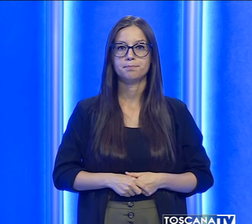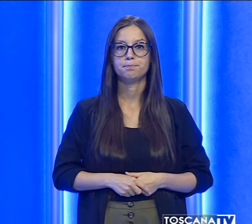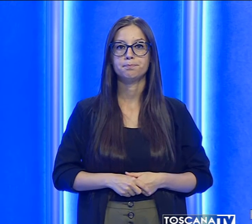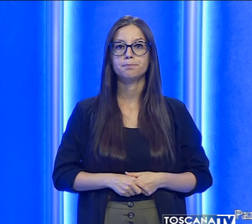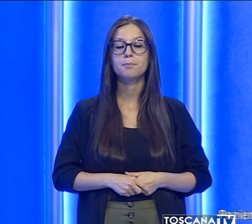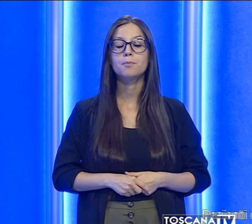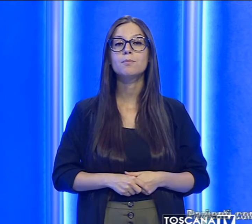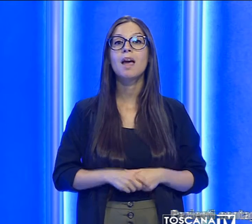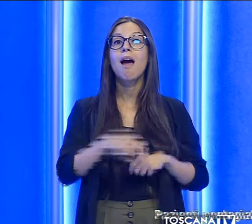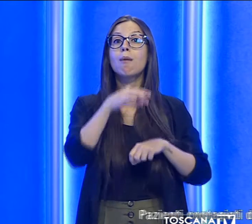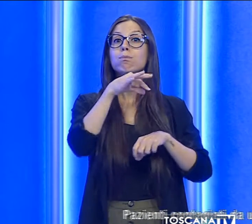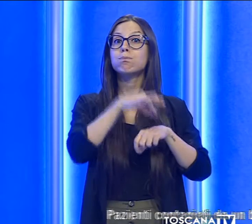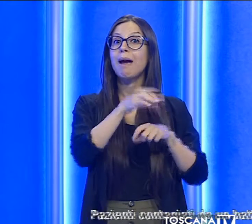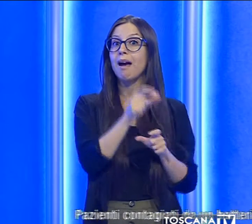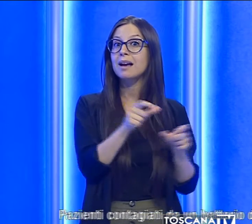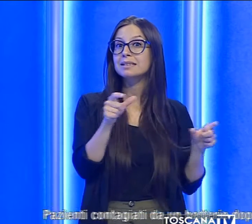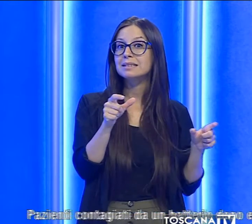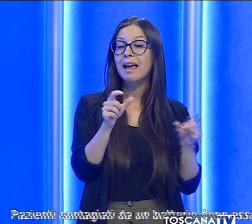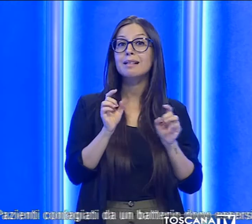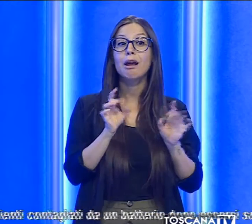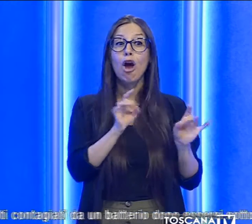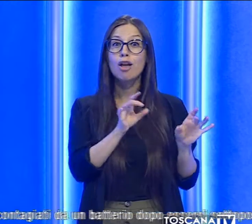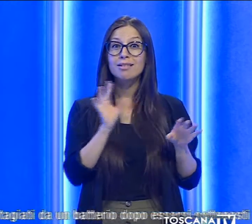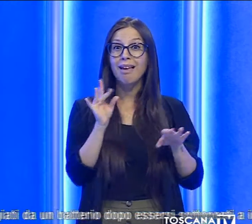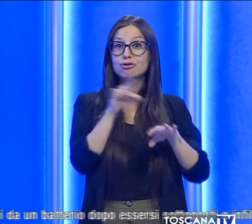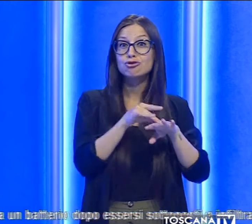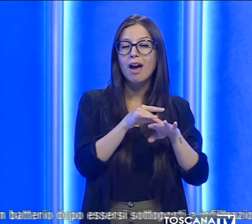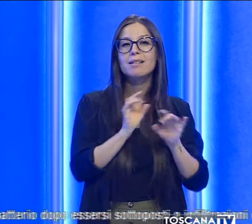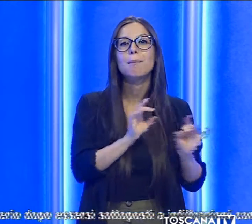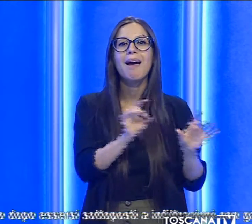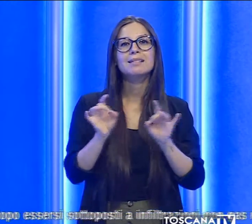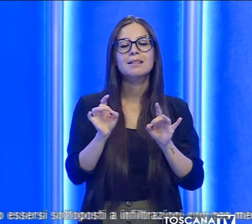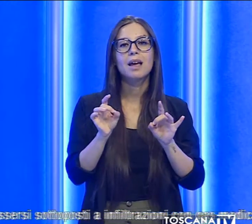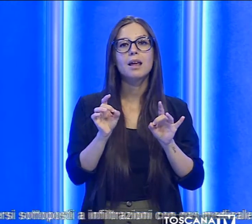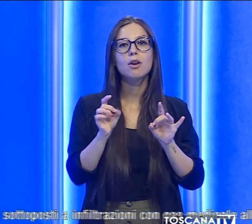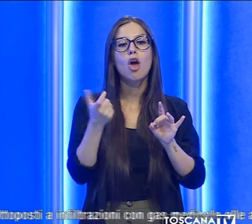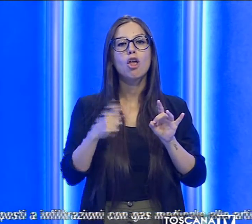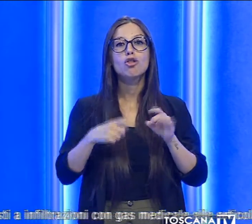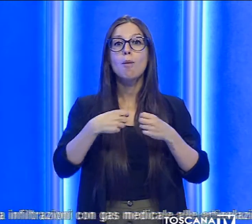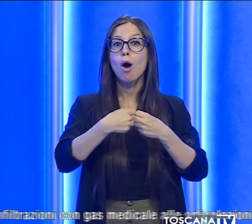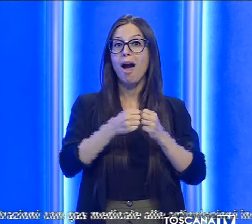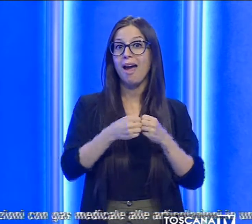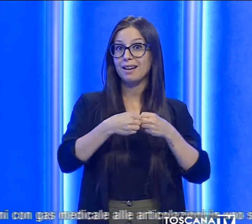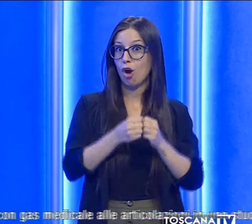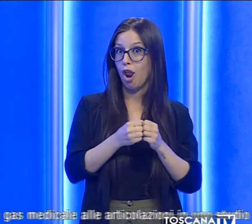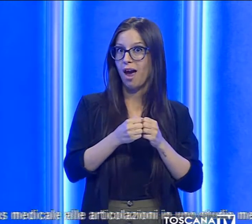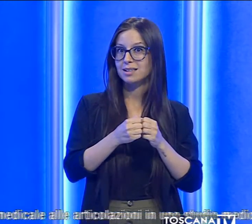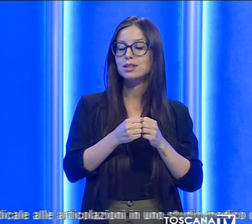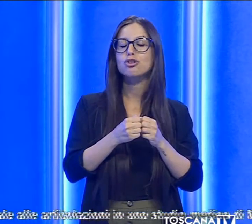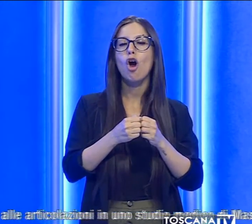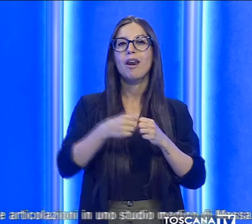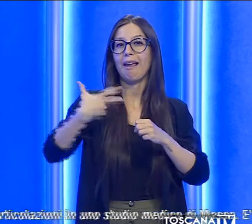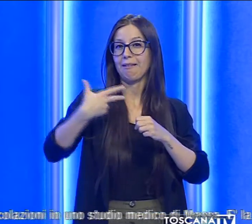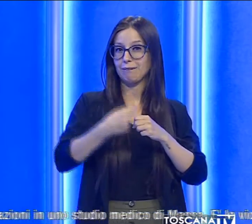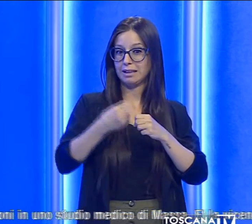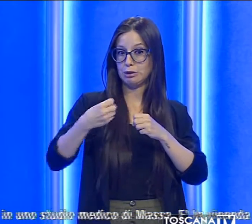contagiati da un batterio dopo essersi sottoposti a infiltrazioni con gas medicale alle